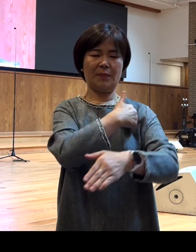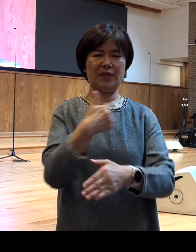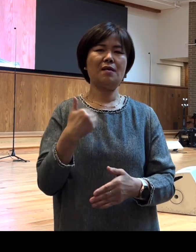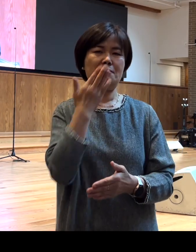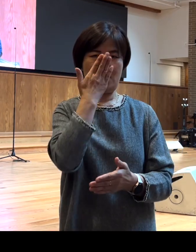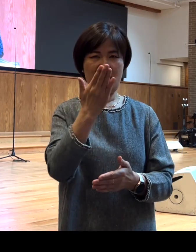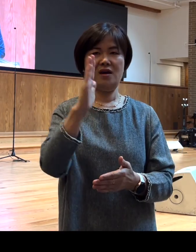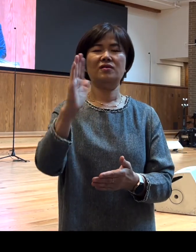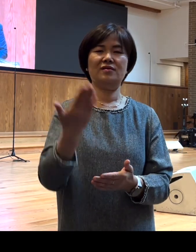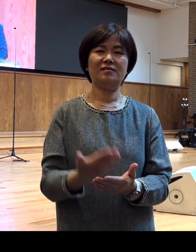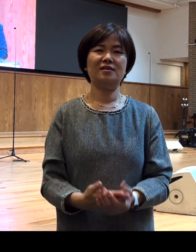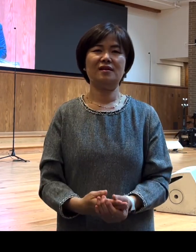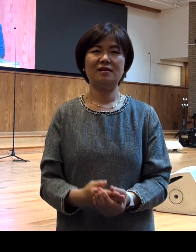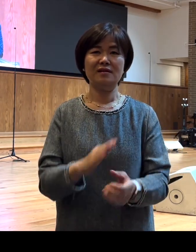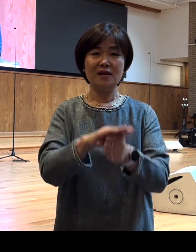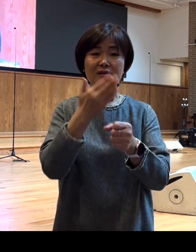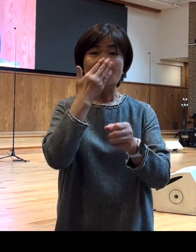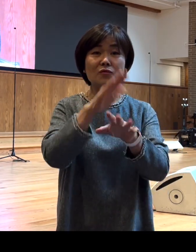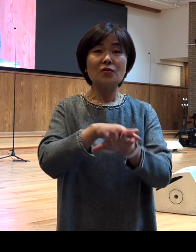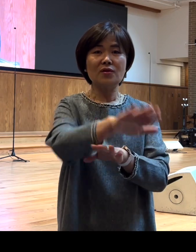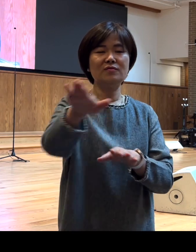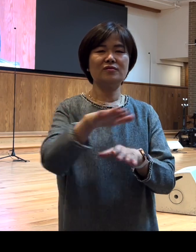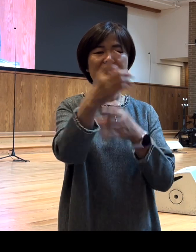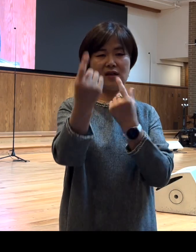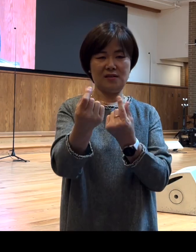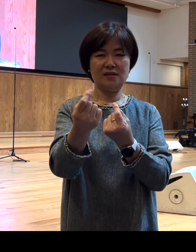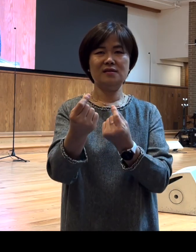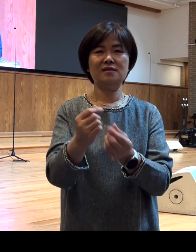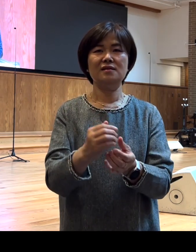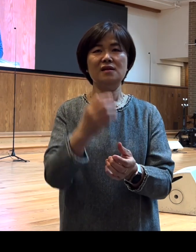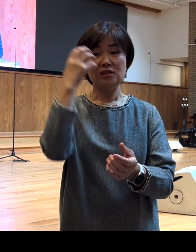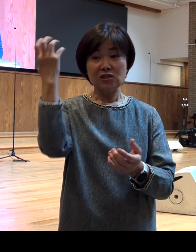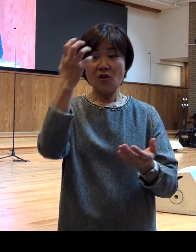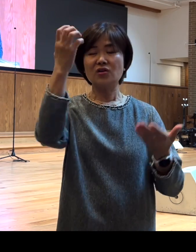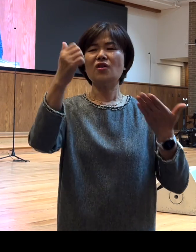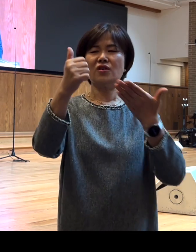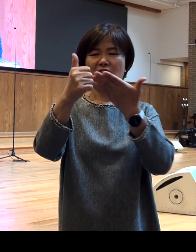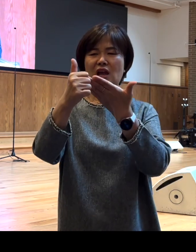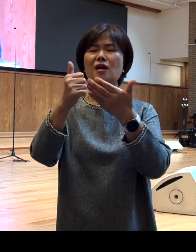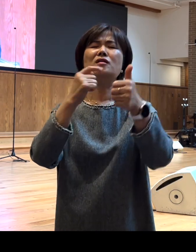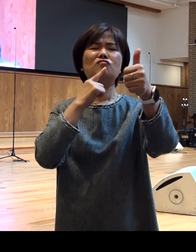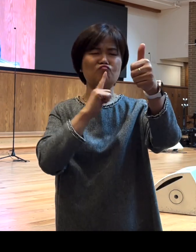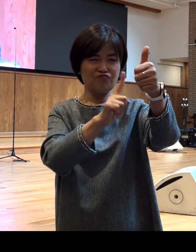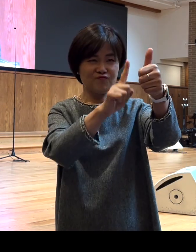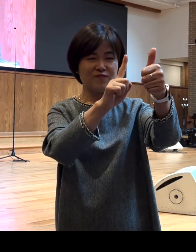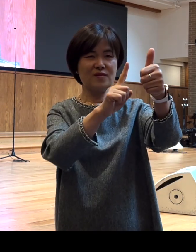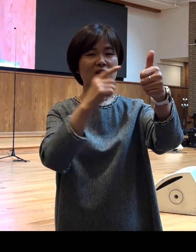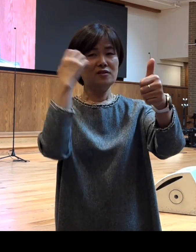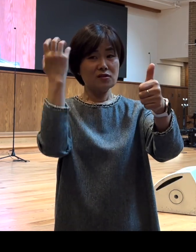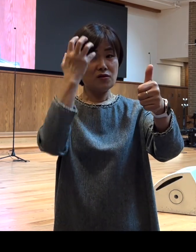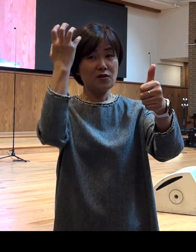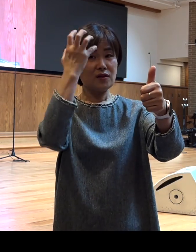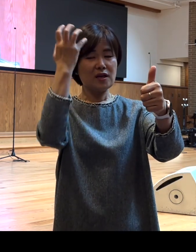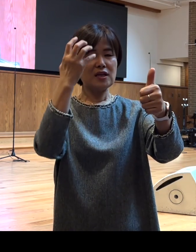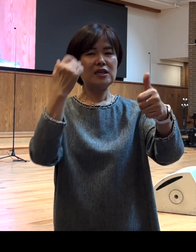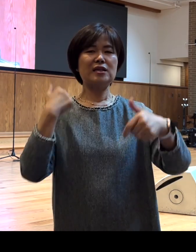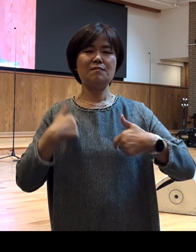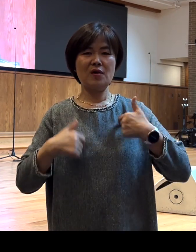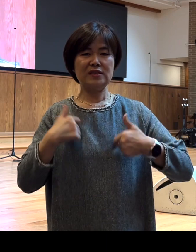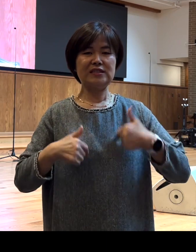사랑하는 성도 여러분 저는 저와 여러분도 성령께 여쭙고 성령이 기뻐하시는 길을 가실 수 있기를